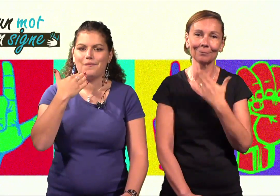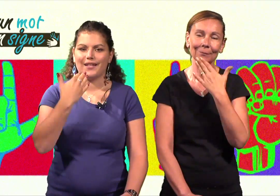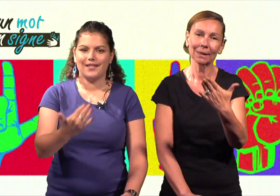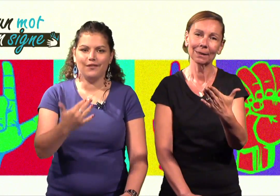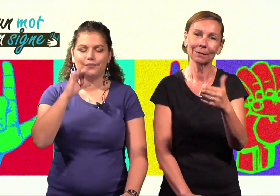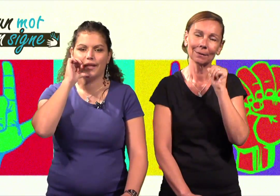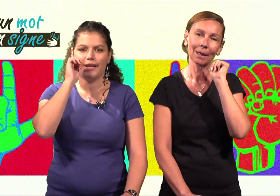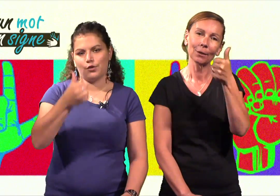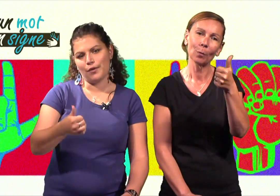Merci et à demain.